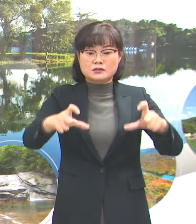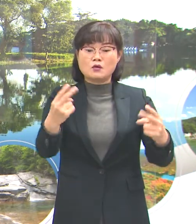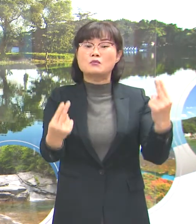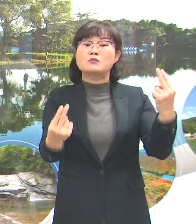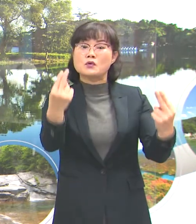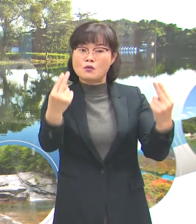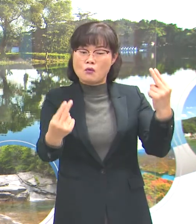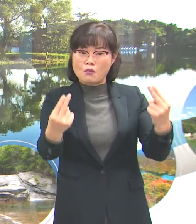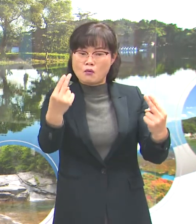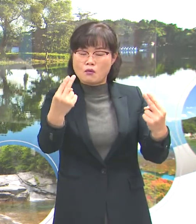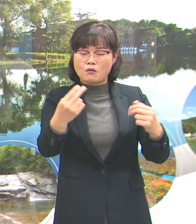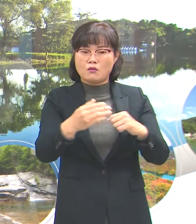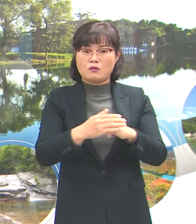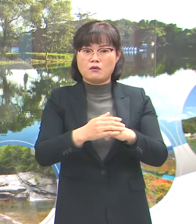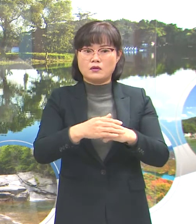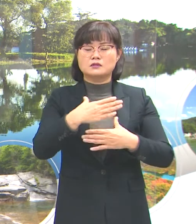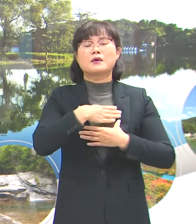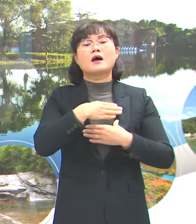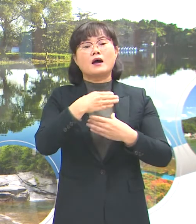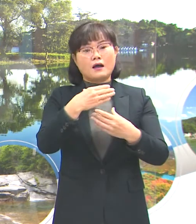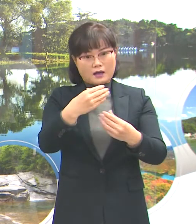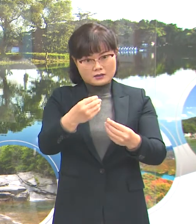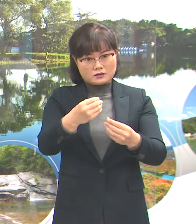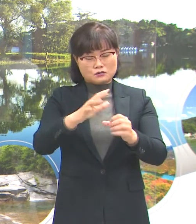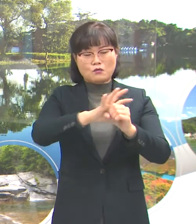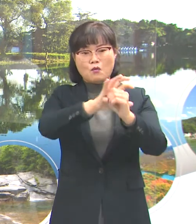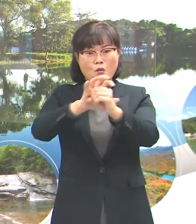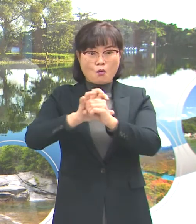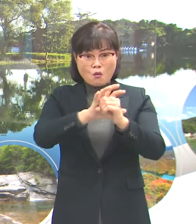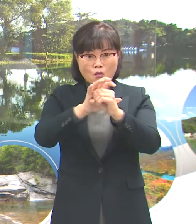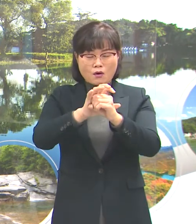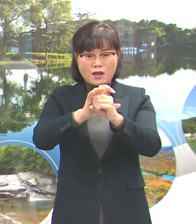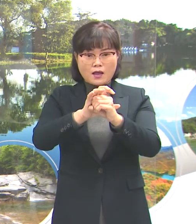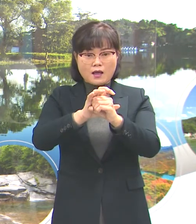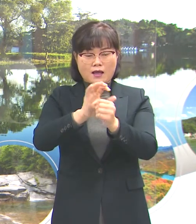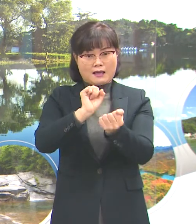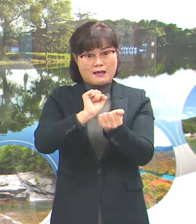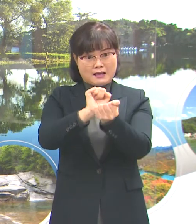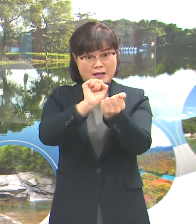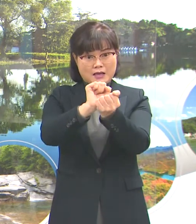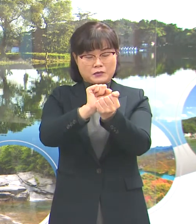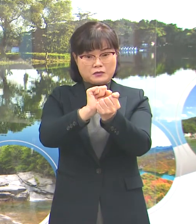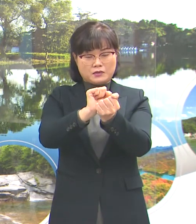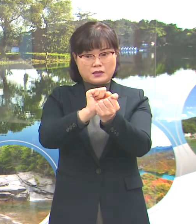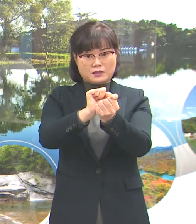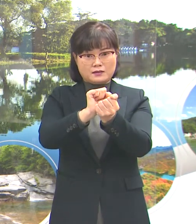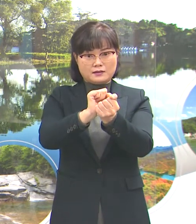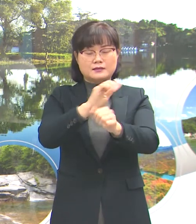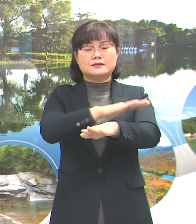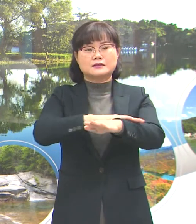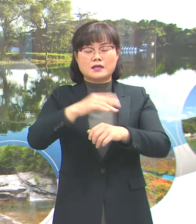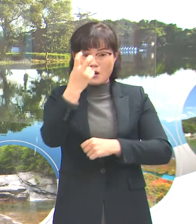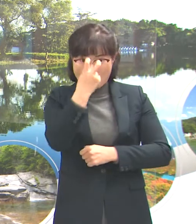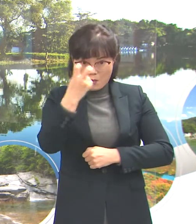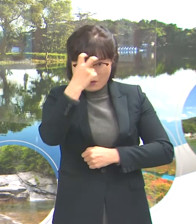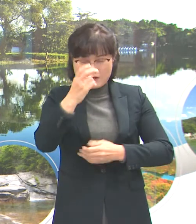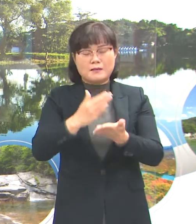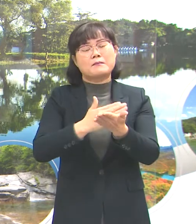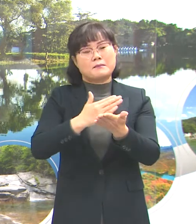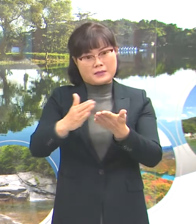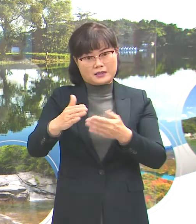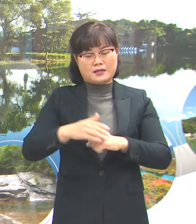비교적 안정적으로 코로나19 감염이 관리되고 있다고 판단합니다.